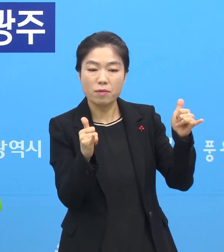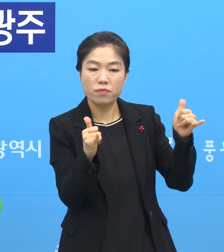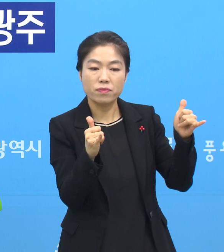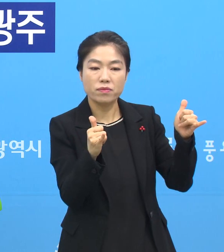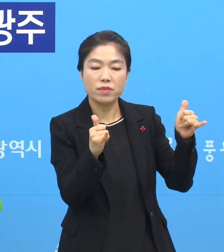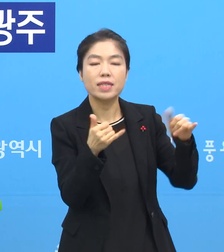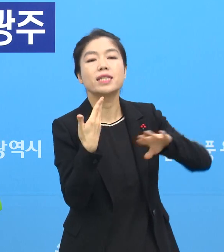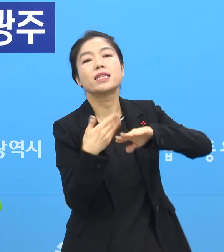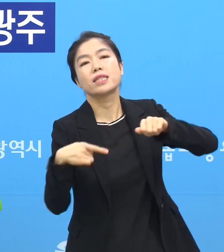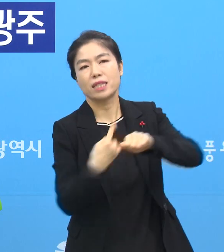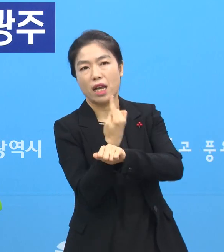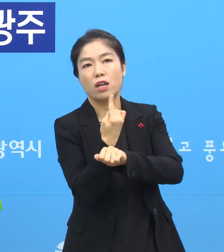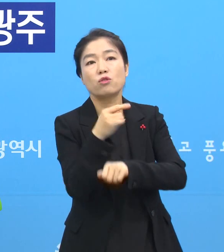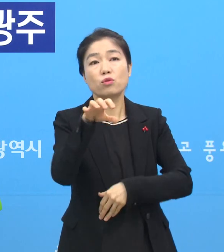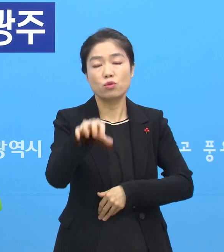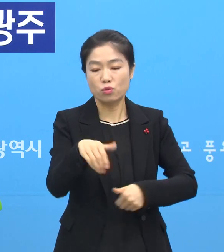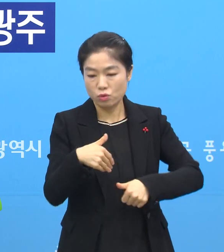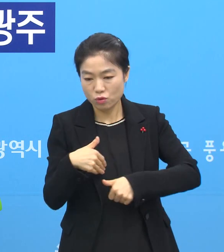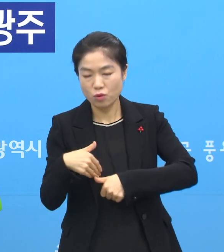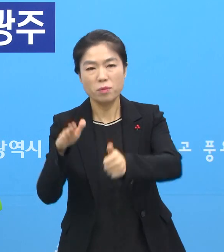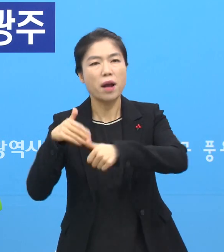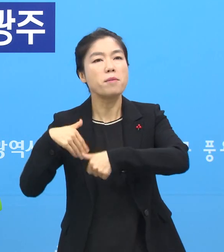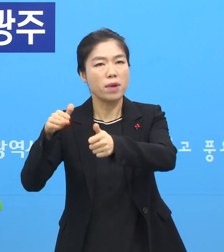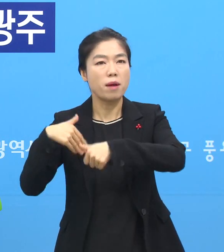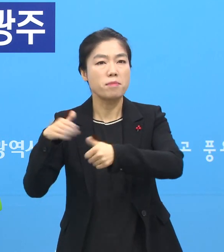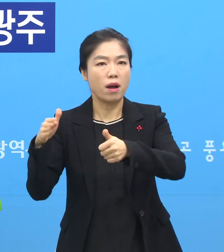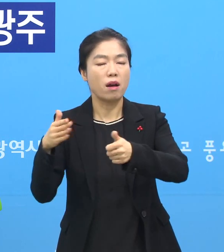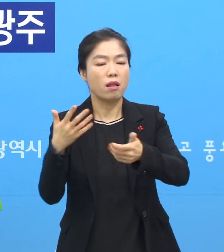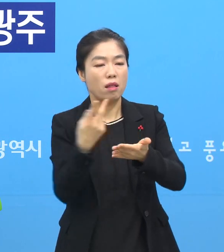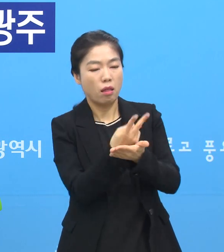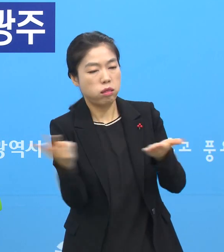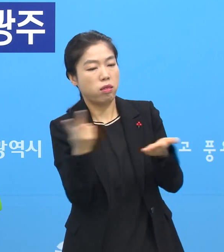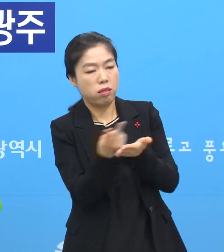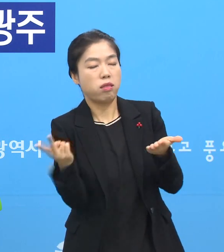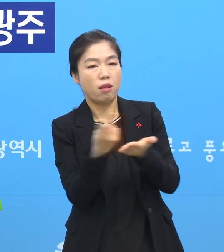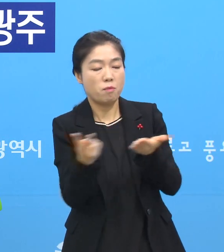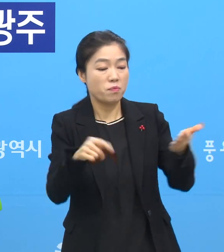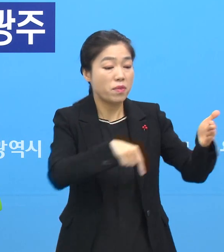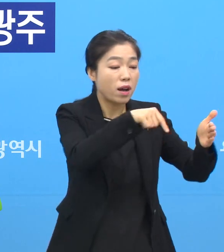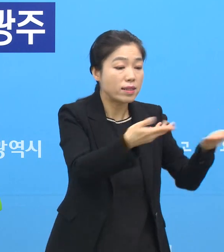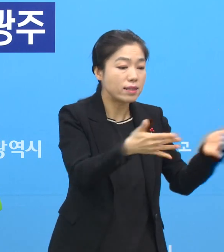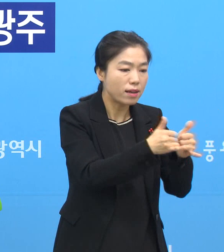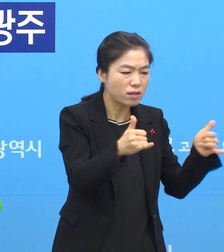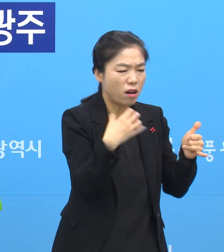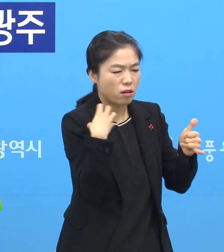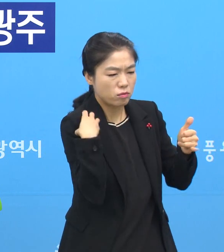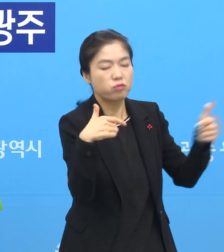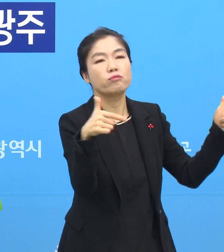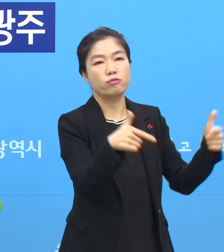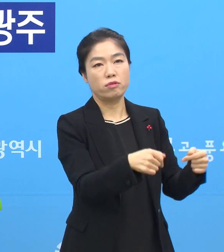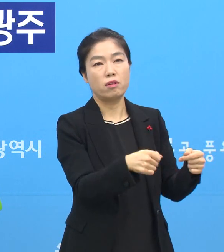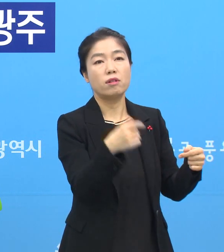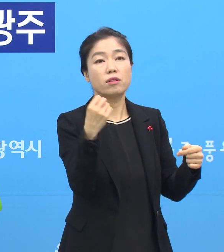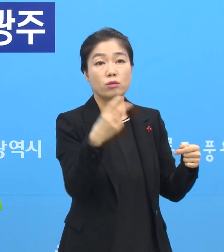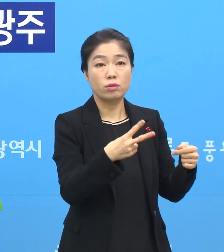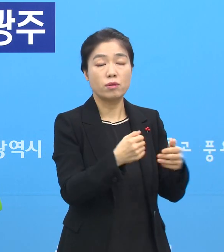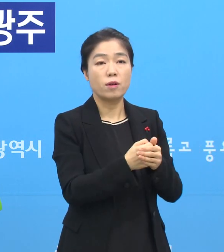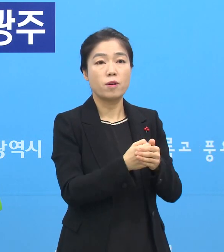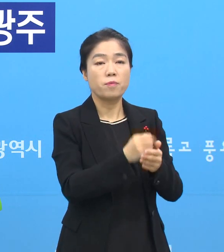다른 쪽으로 좀 이송을 해주면서 안에 있는 직원들도 업무 부담도 줄이고 그다음에